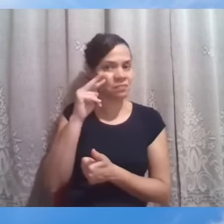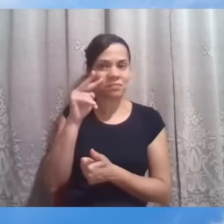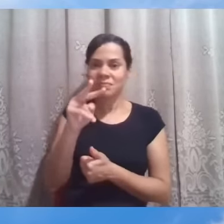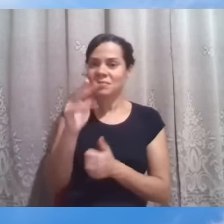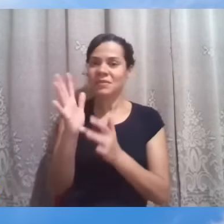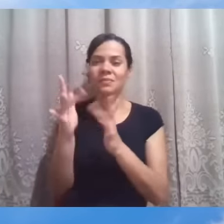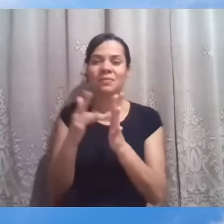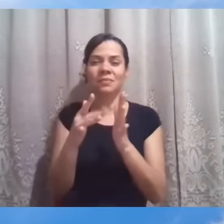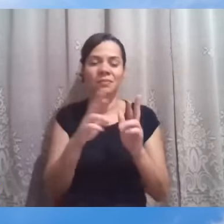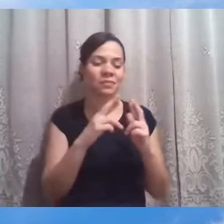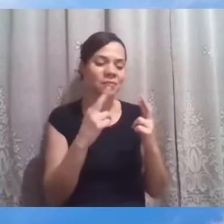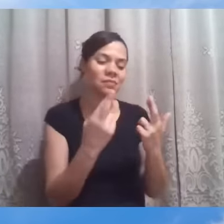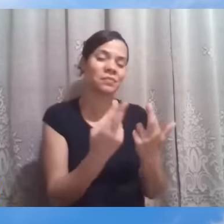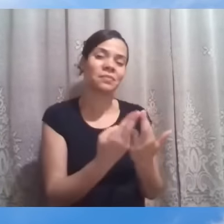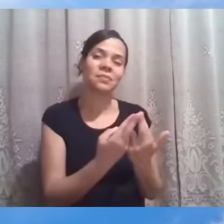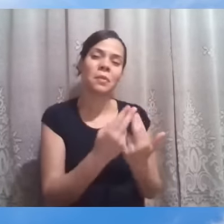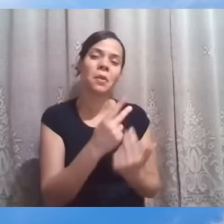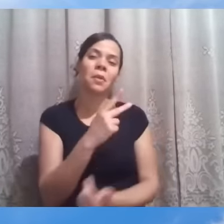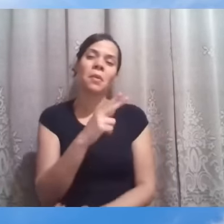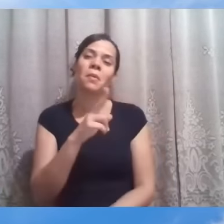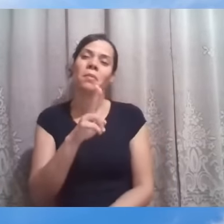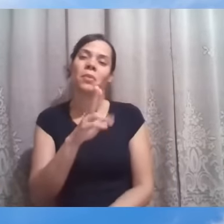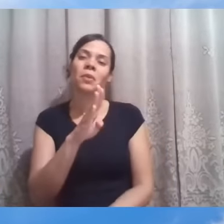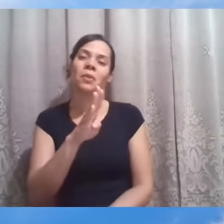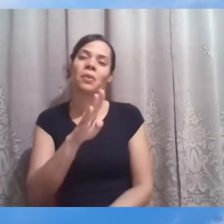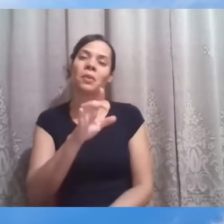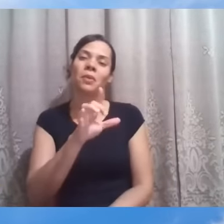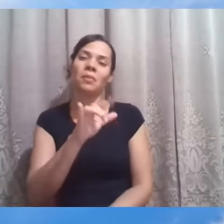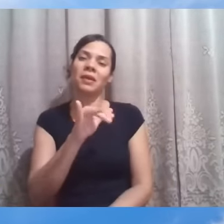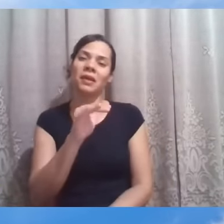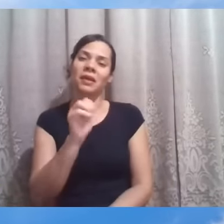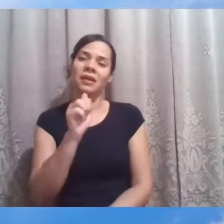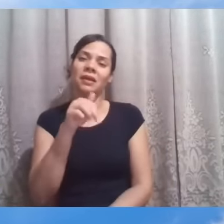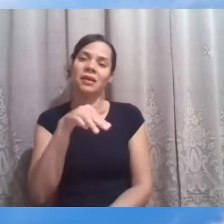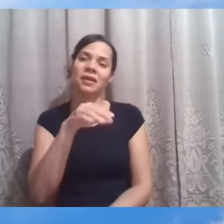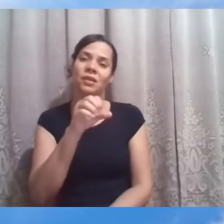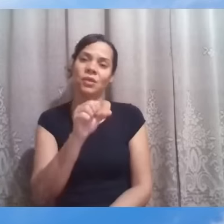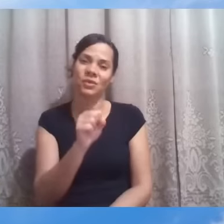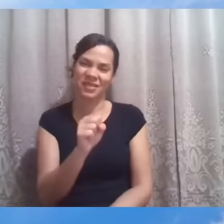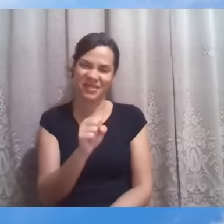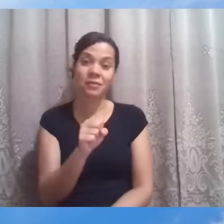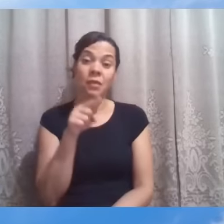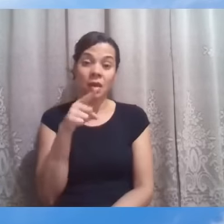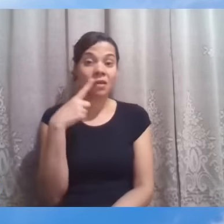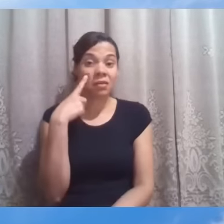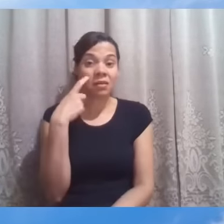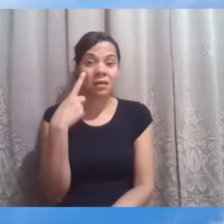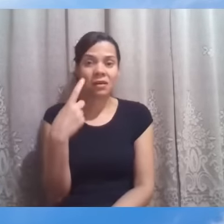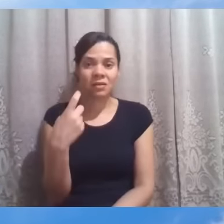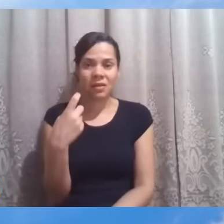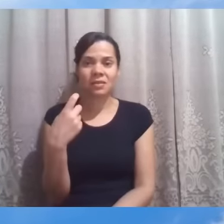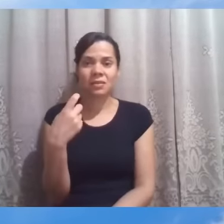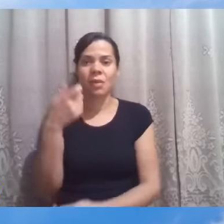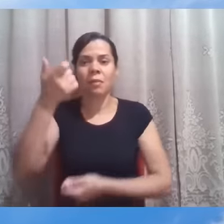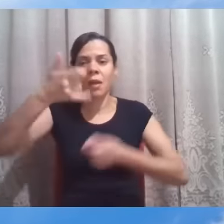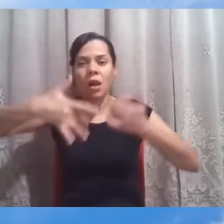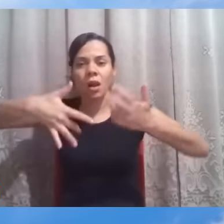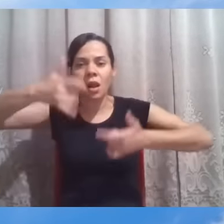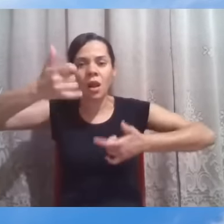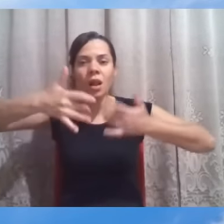pecadores. Aliás, é até interessante o contexto do Sermão do Monte que nos é trazido com Humberto de Campos.